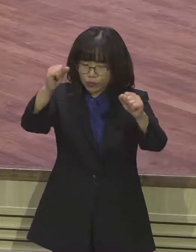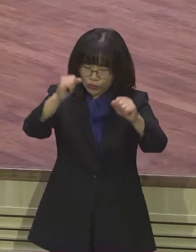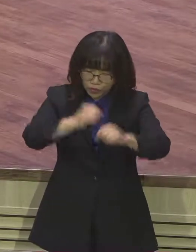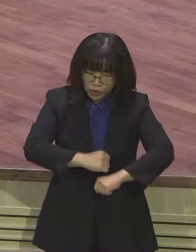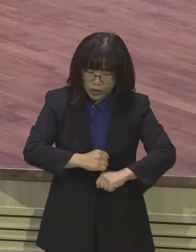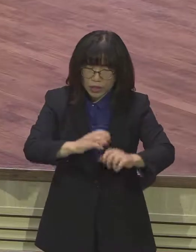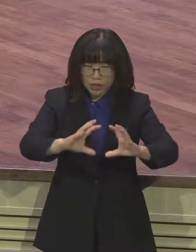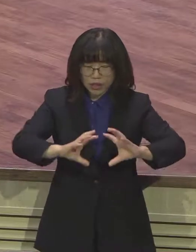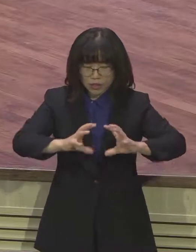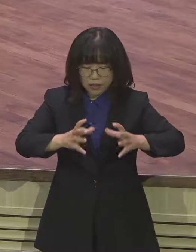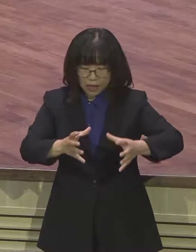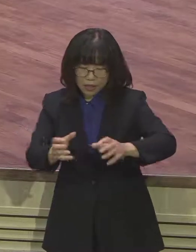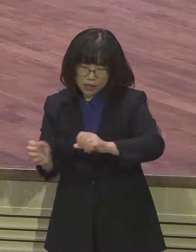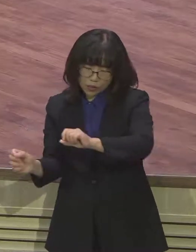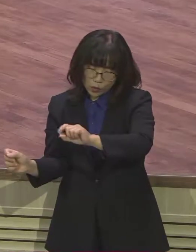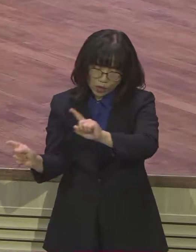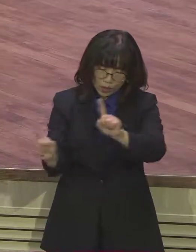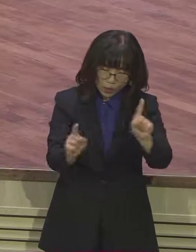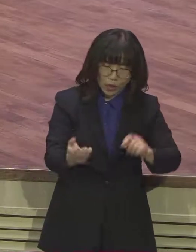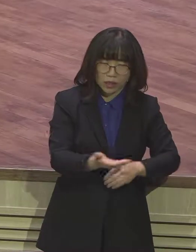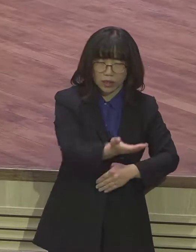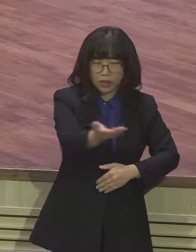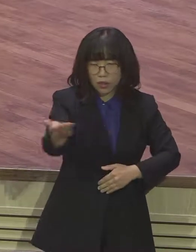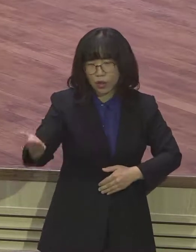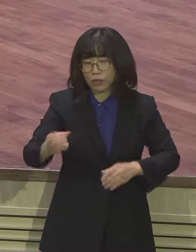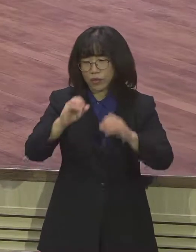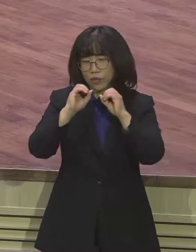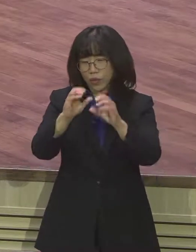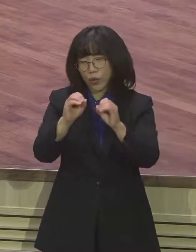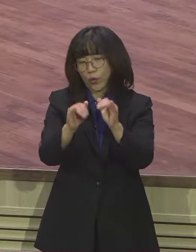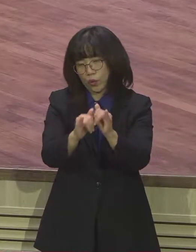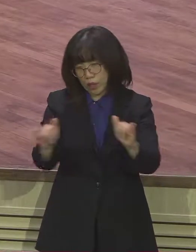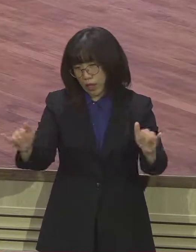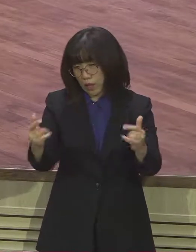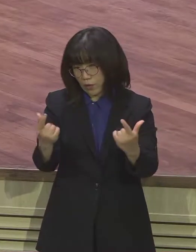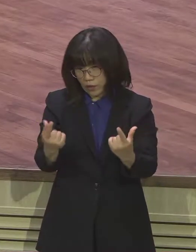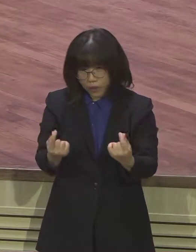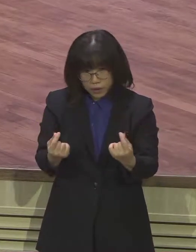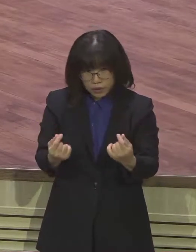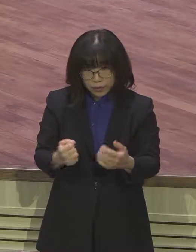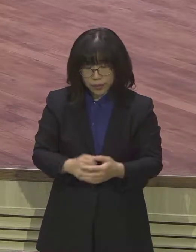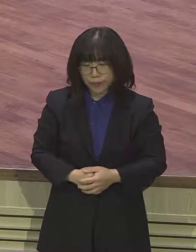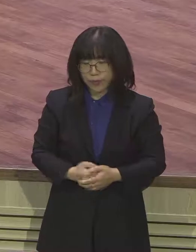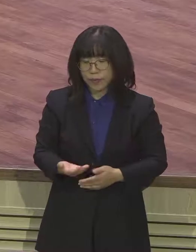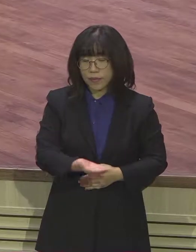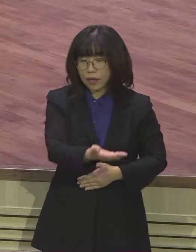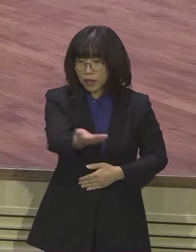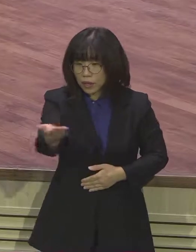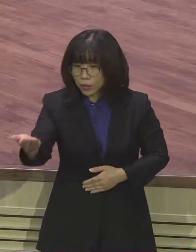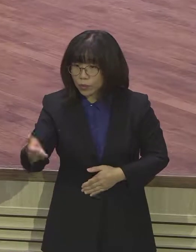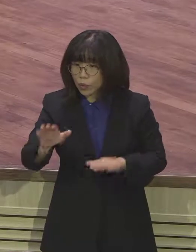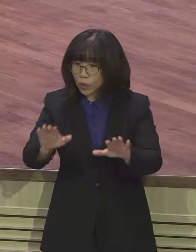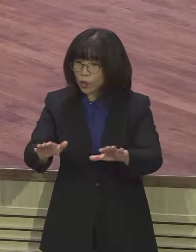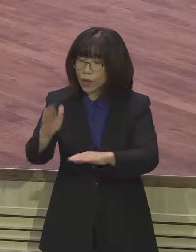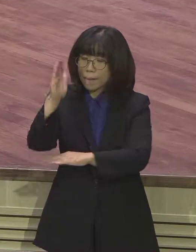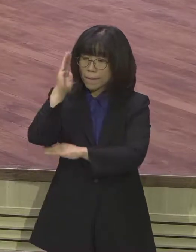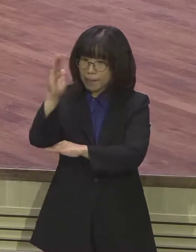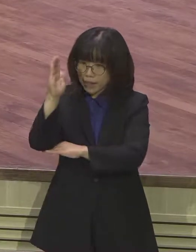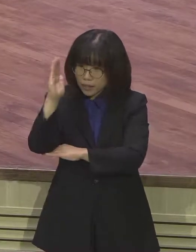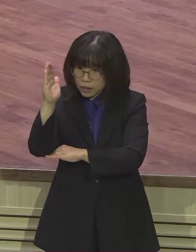다시금 세우는 전도자들이 바로 우리 성도 여러분들인 것입니다 따라서 여러분들이 오늘 본문을 통해 반드시 두 가지를 기억해야 된다는